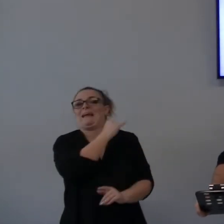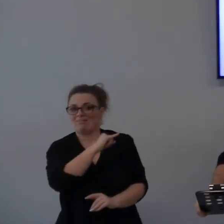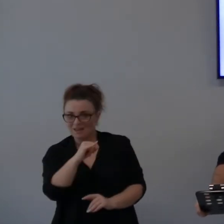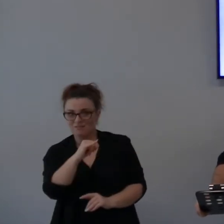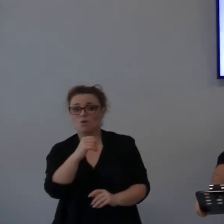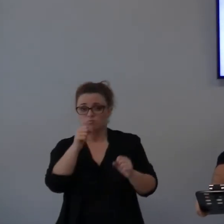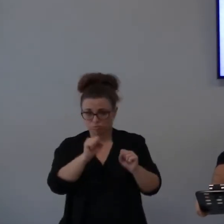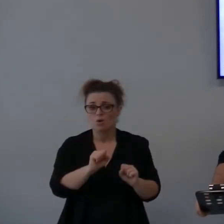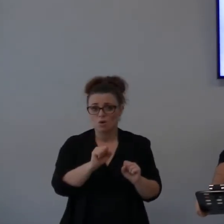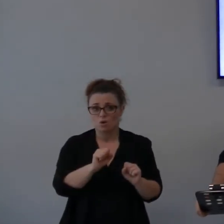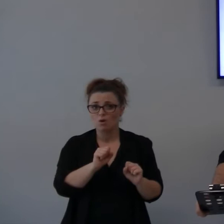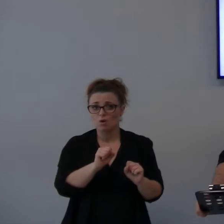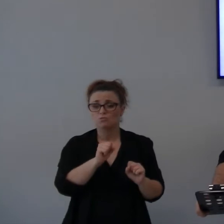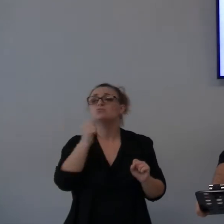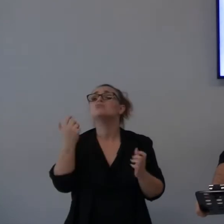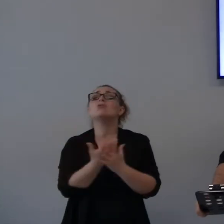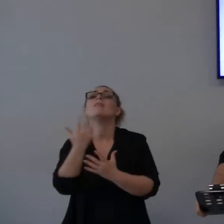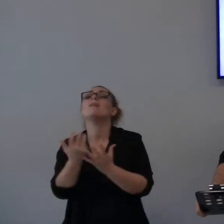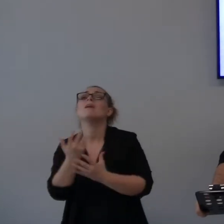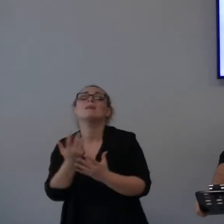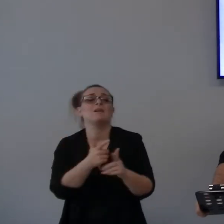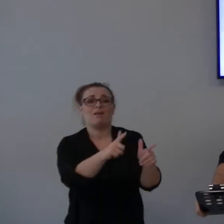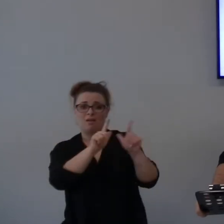essere arrabbiati con noi.